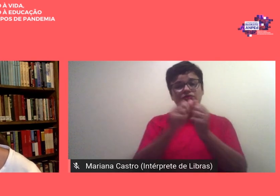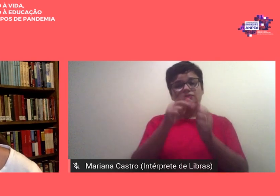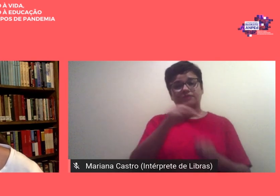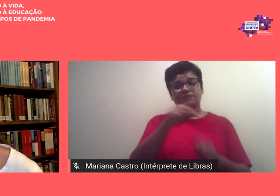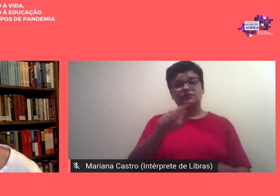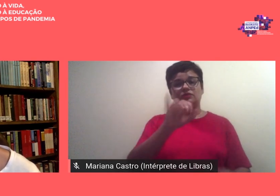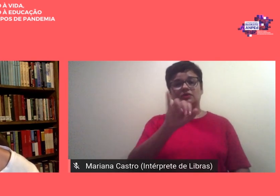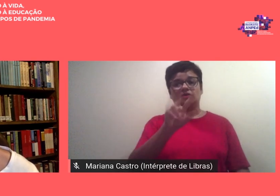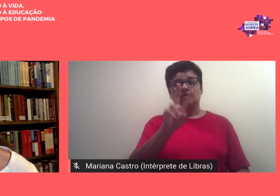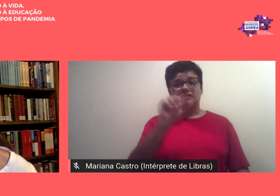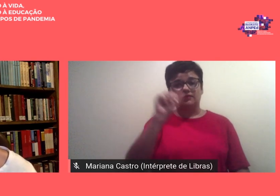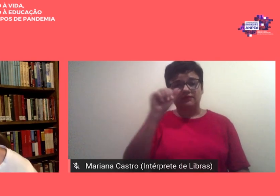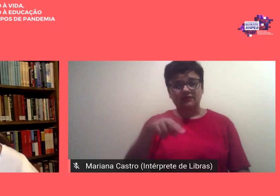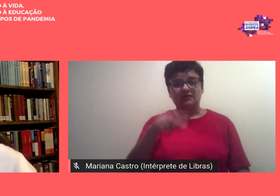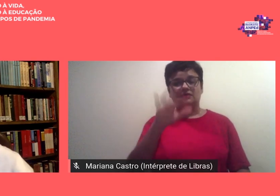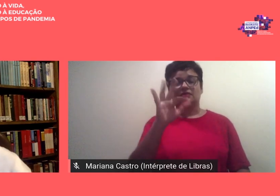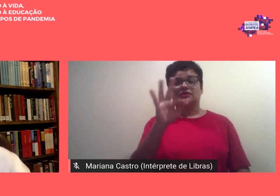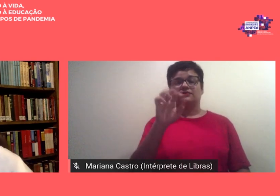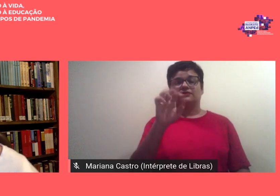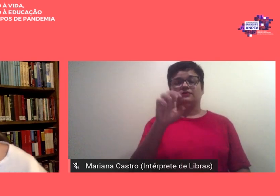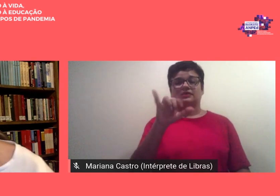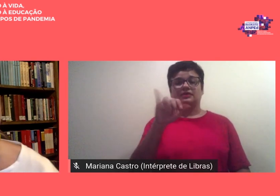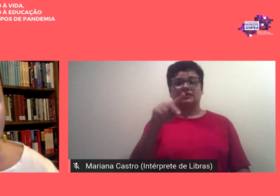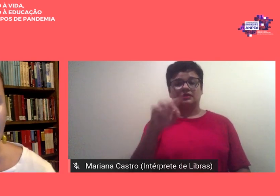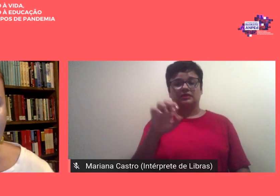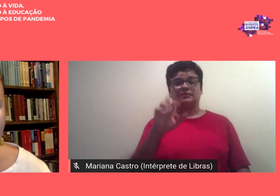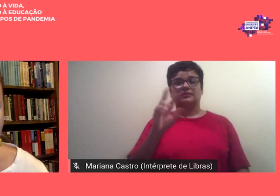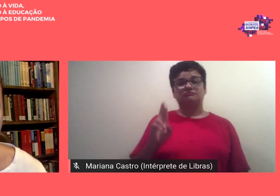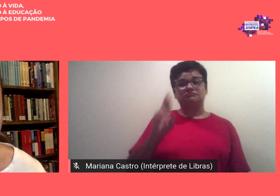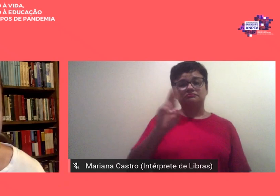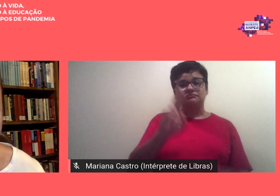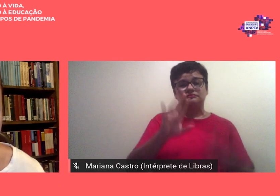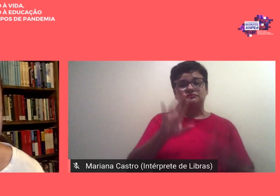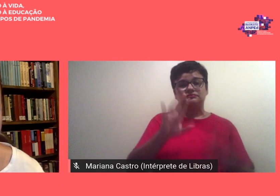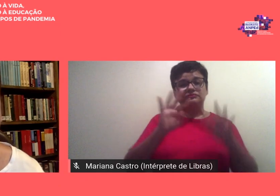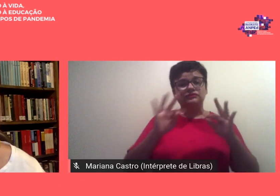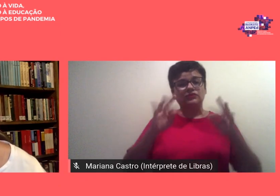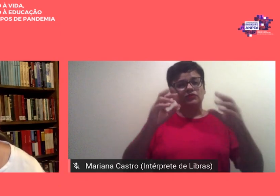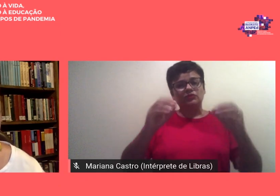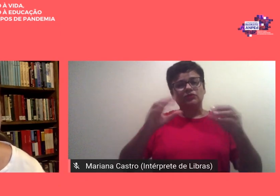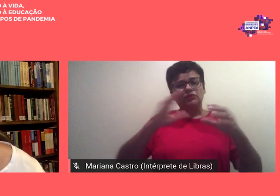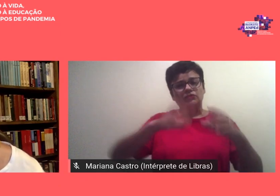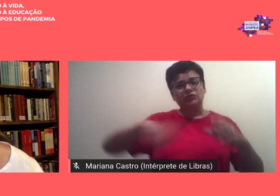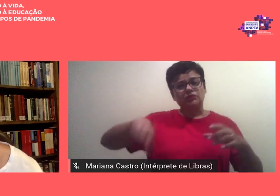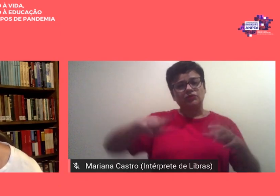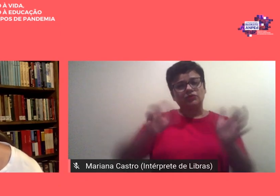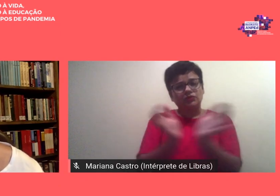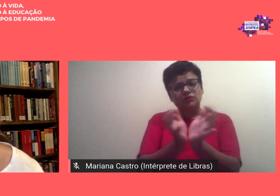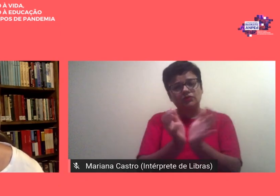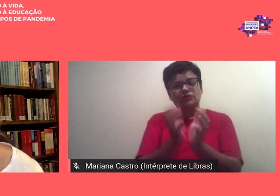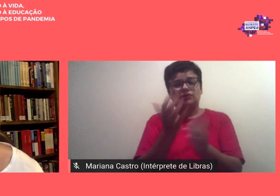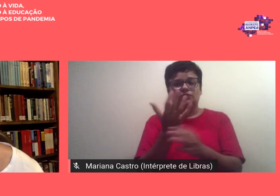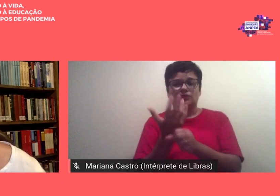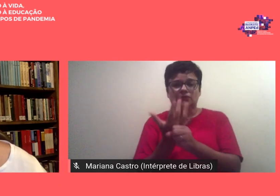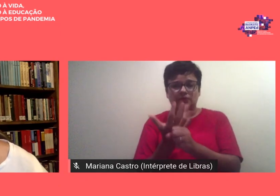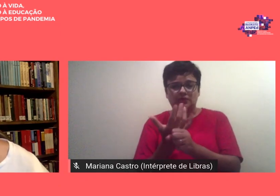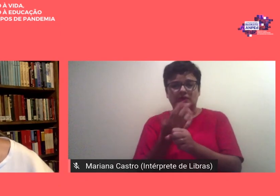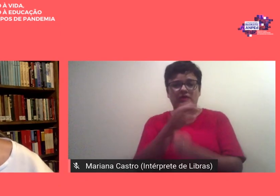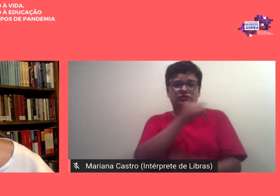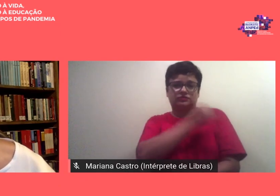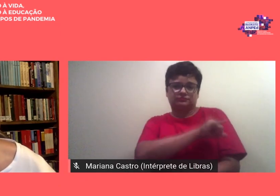Luiz Felipe representam aqui todo o coletivo dos programas de pós-graduação da UERJ e do Rio de Janeiro